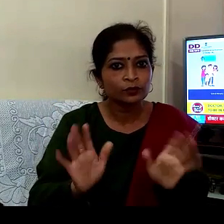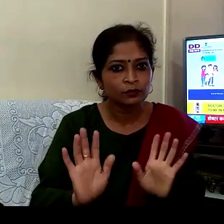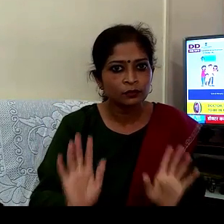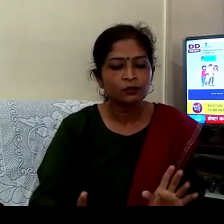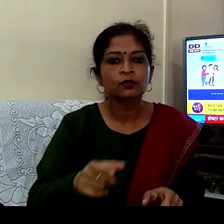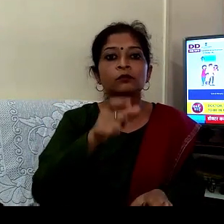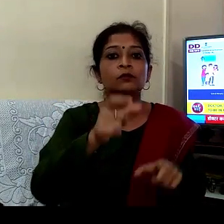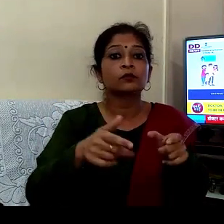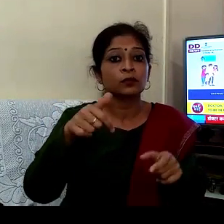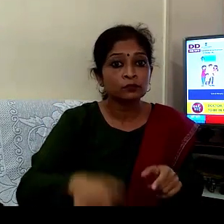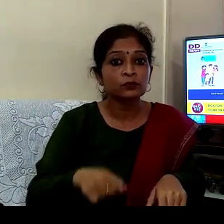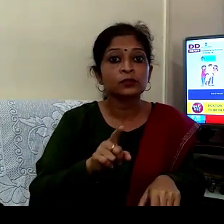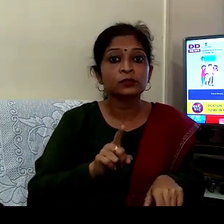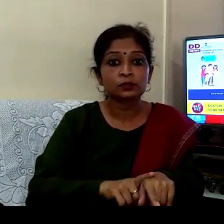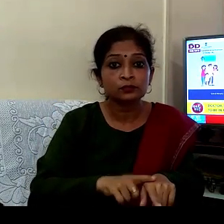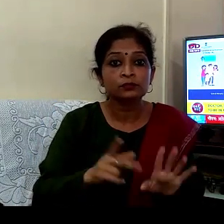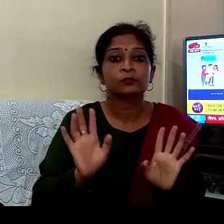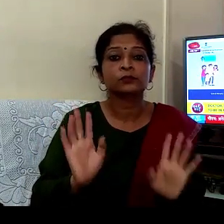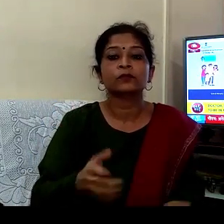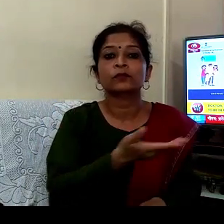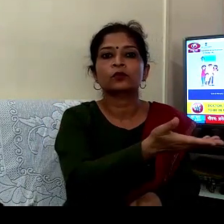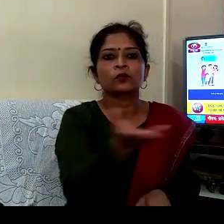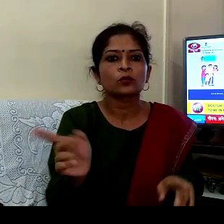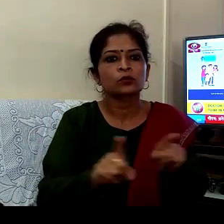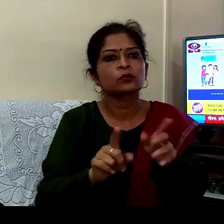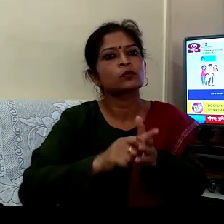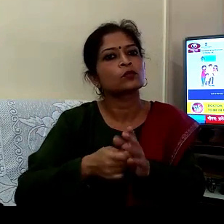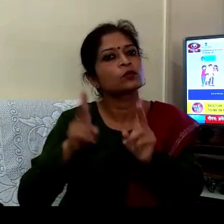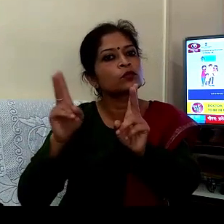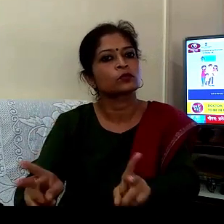فیکت دوریار سیٹویشن وہ سبسوڑنٹین